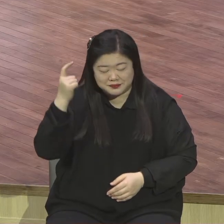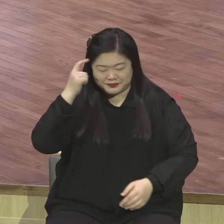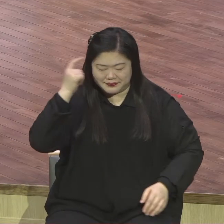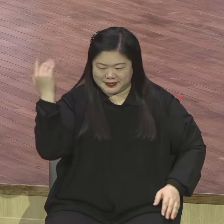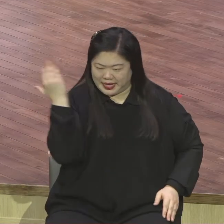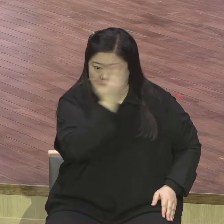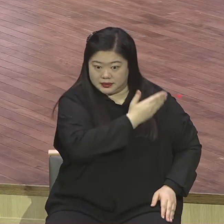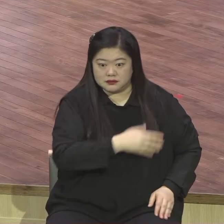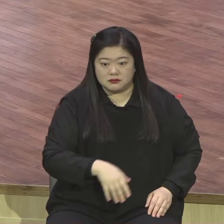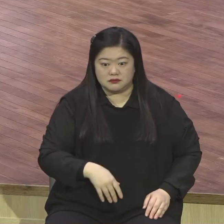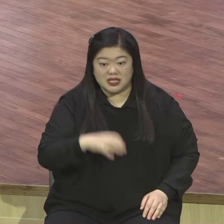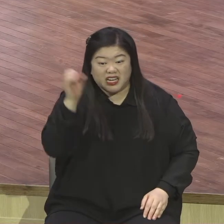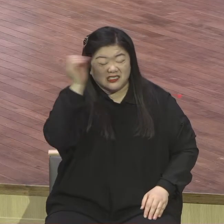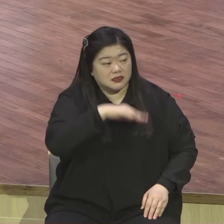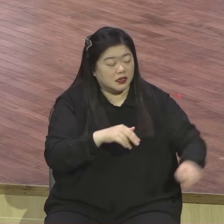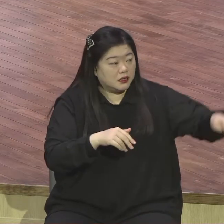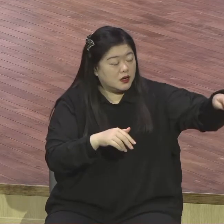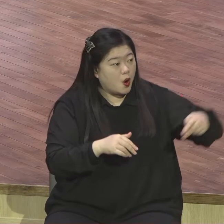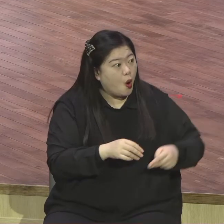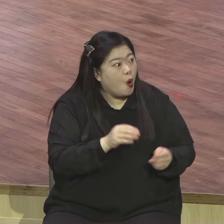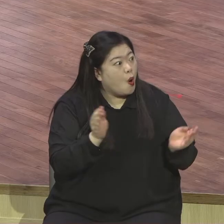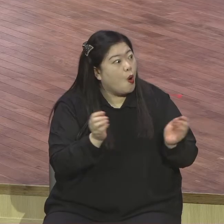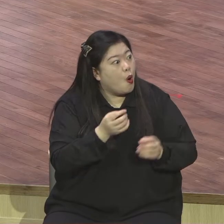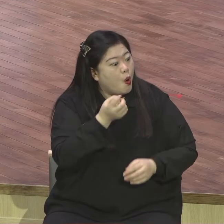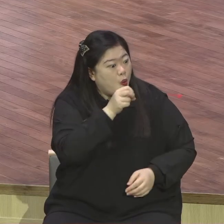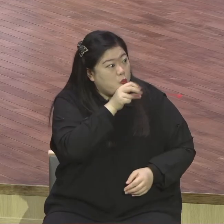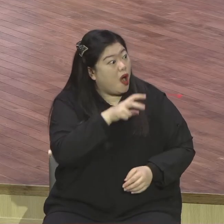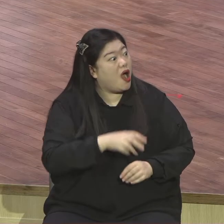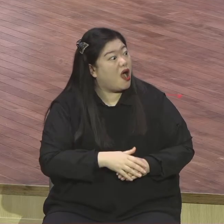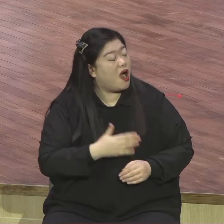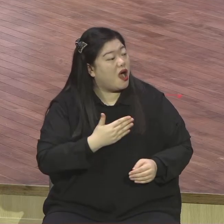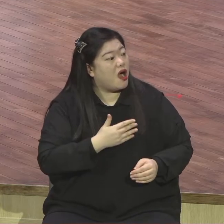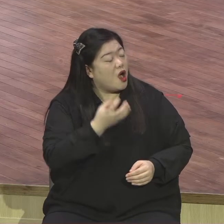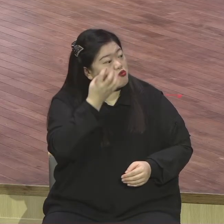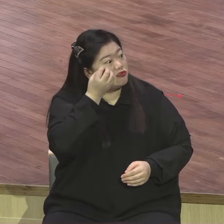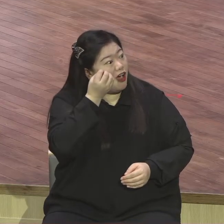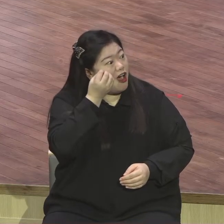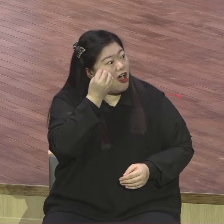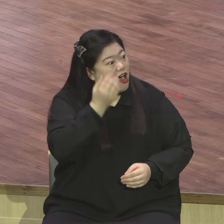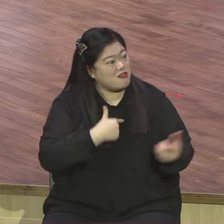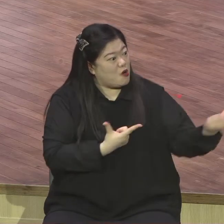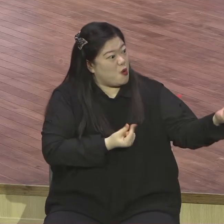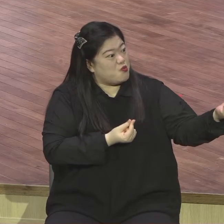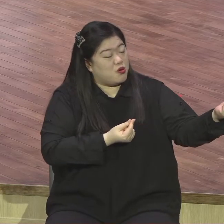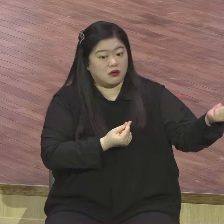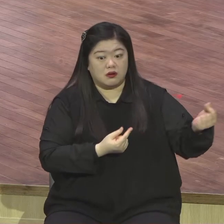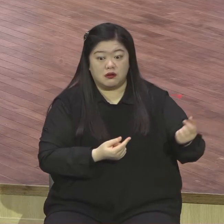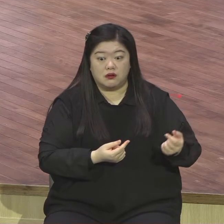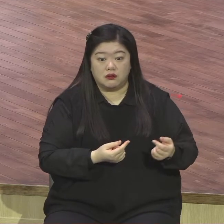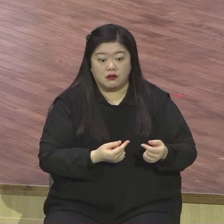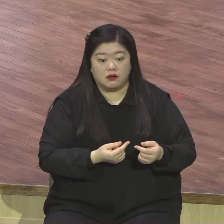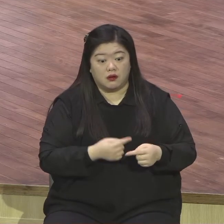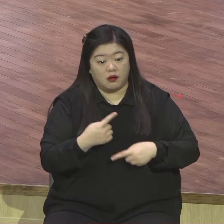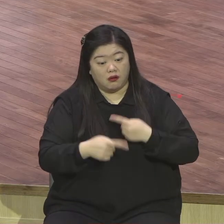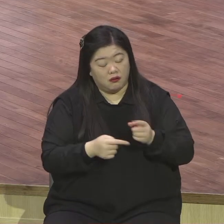베드로는 예수님께서 오라 하시니까 적시로 바다에 뛰어내립니다 풍랑치는 그